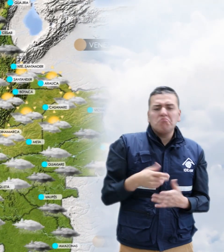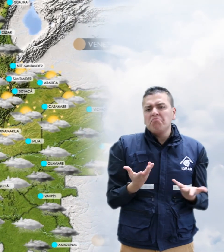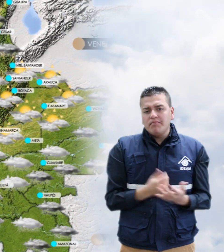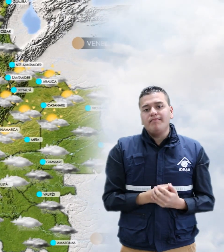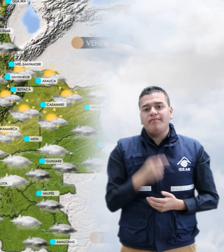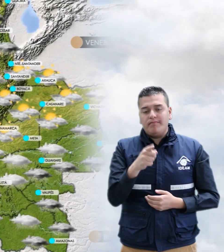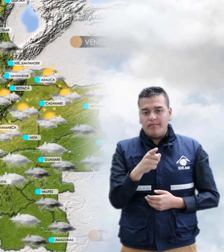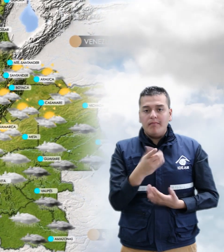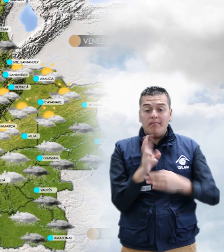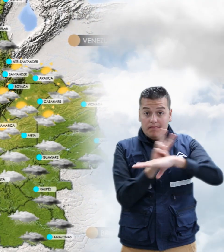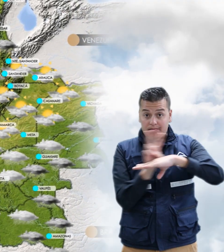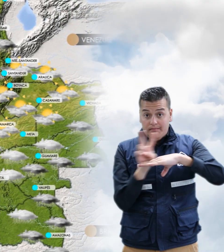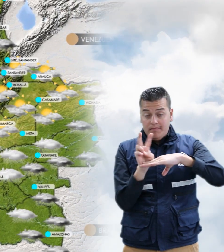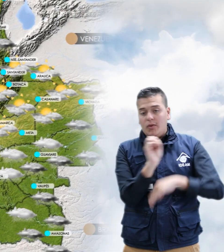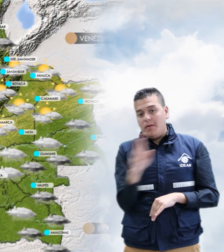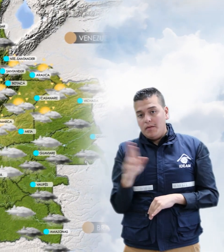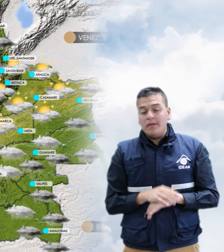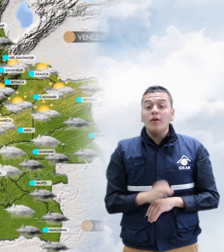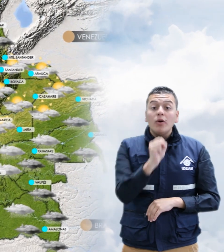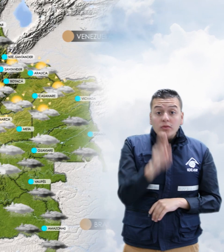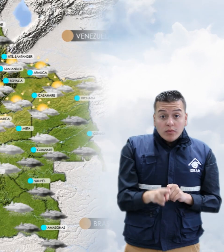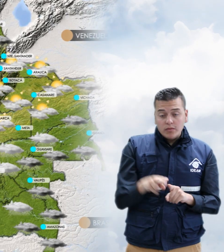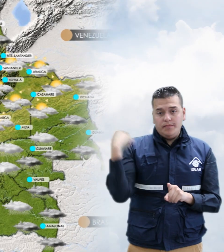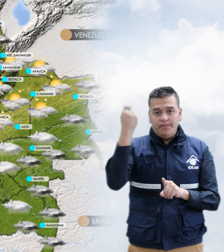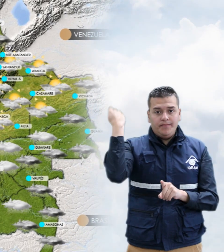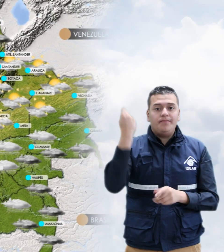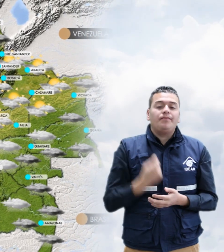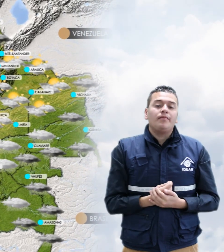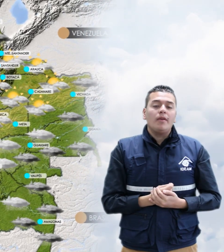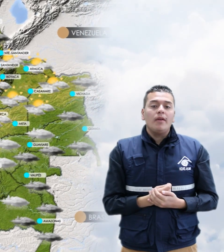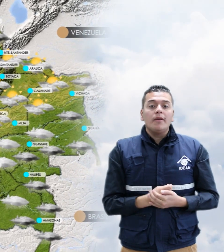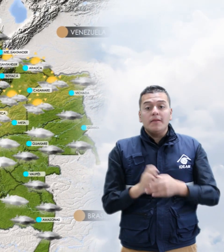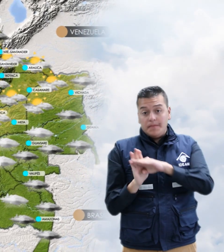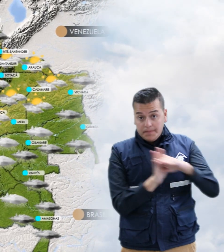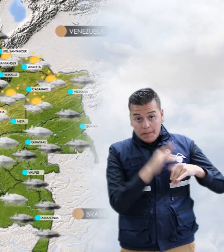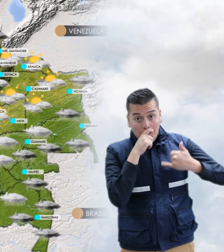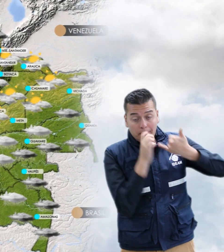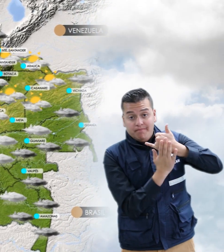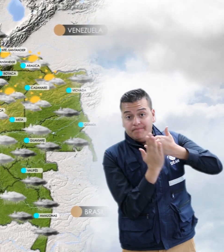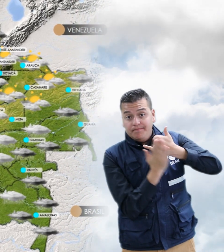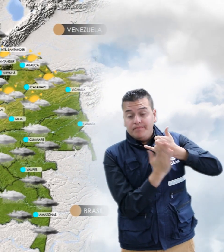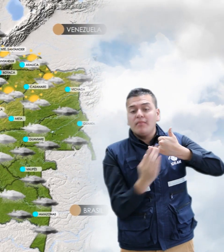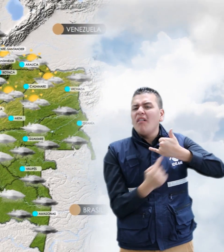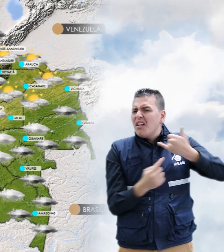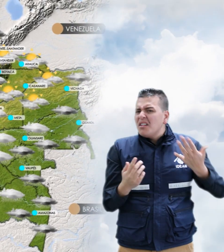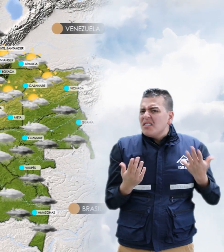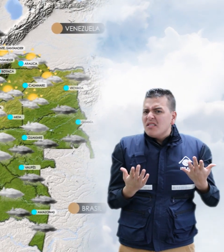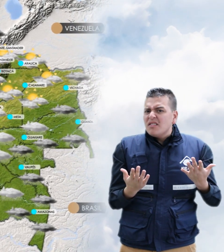departamento de Bechada y sur del departamento de Meta. Y para la región amazónica, lo más importante se